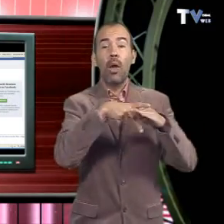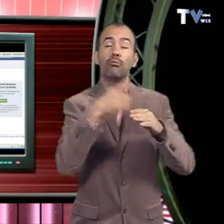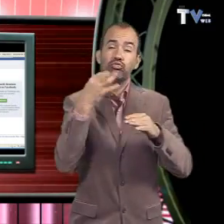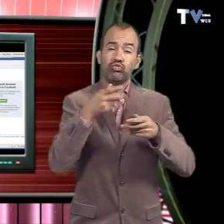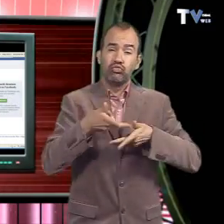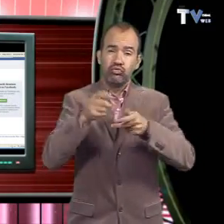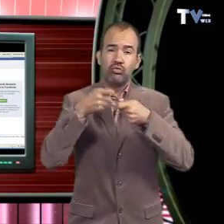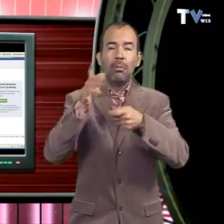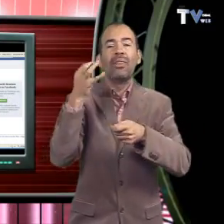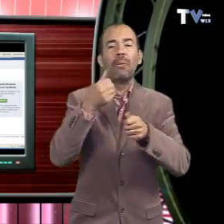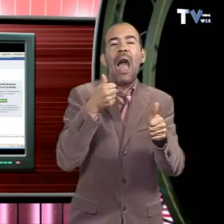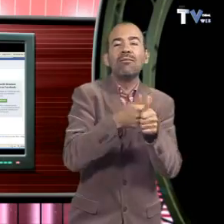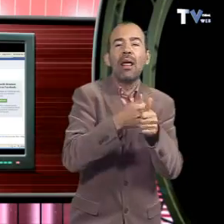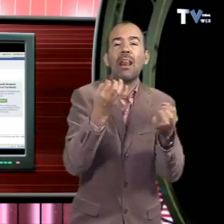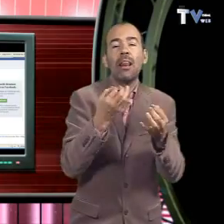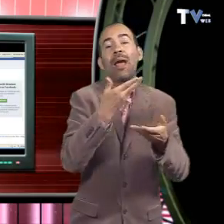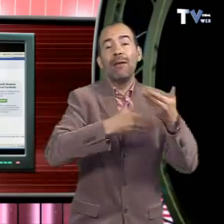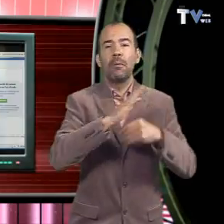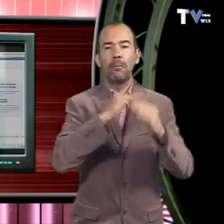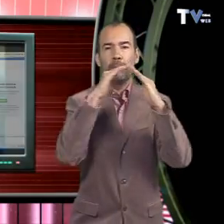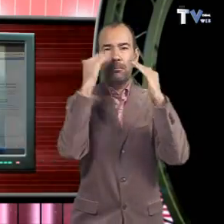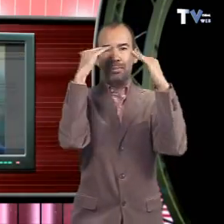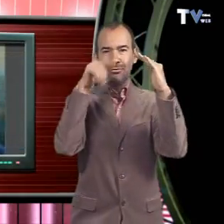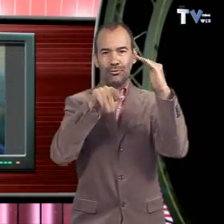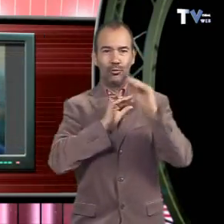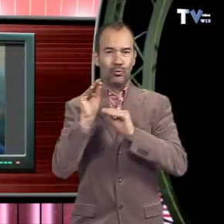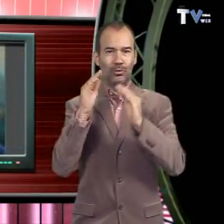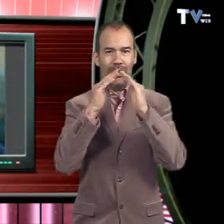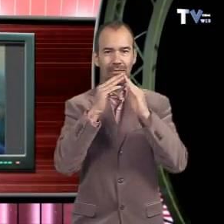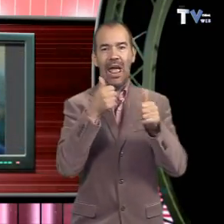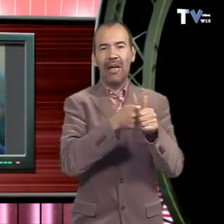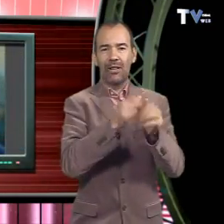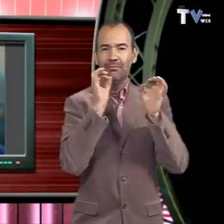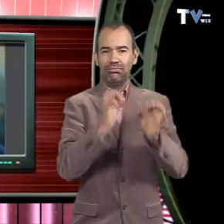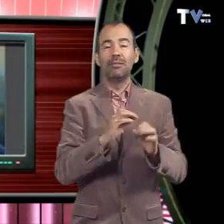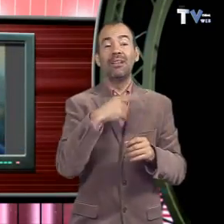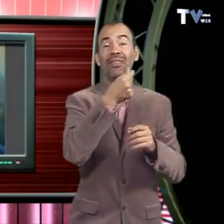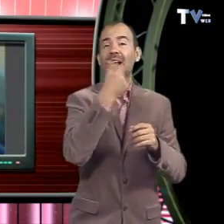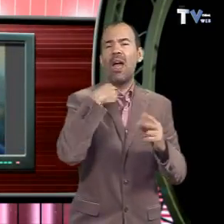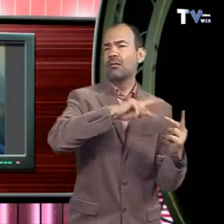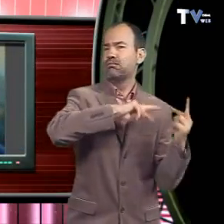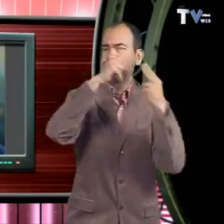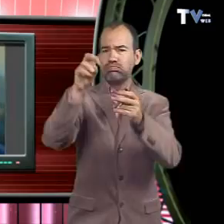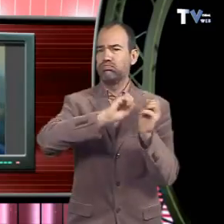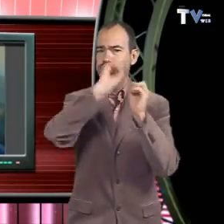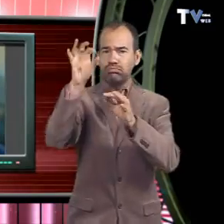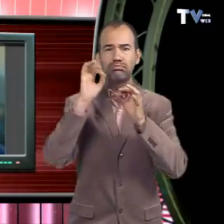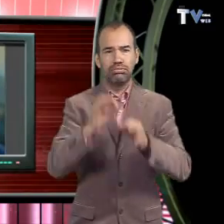.000 lliures jugant a la loteria. Canet Neumann porta 3 mesos vivint un